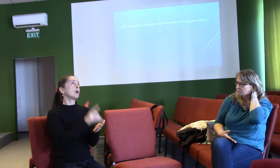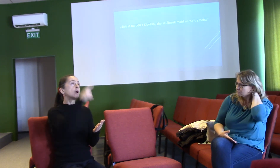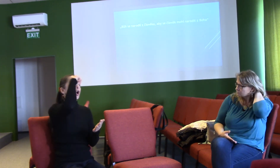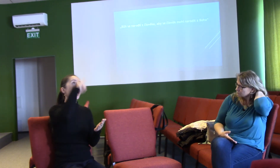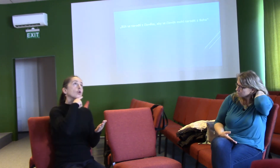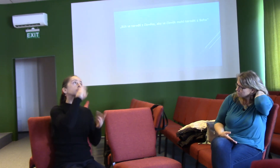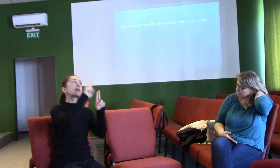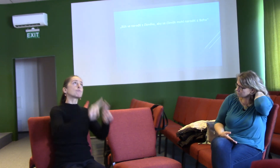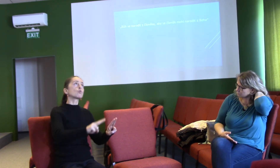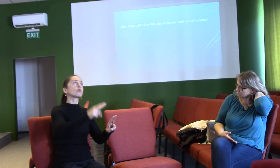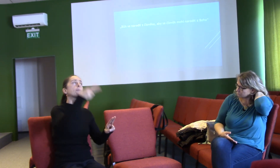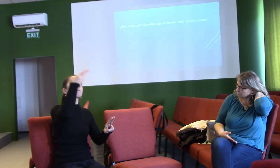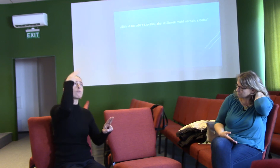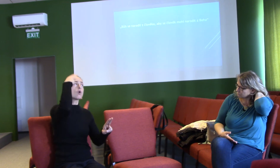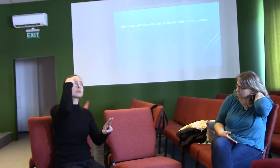poznání Pána Ježíše Krista.